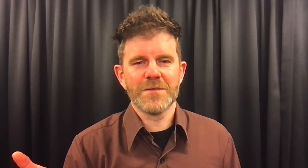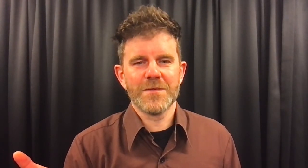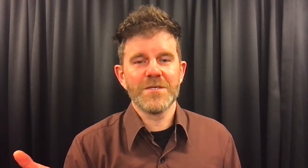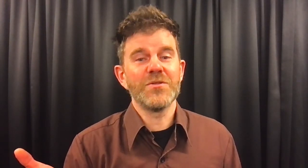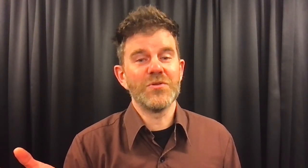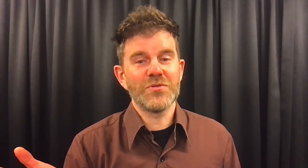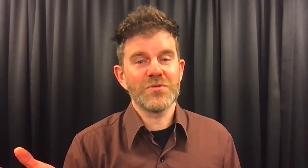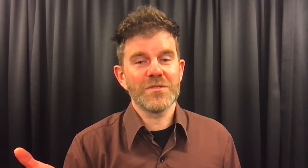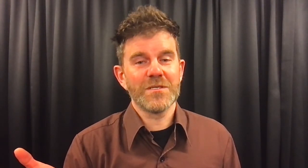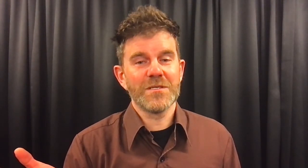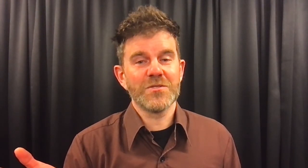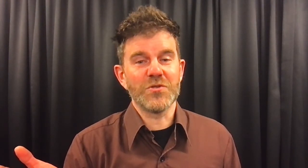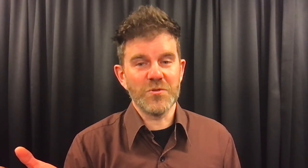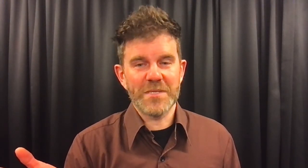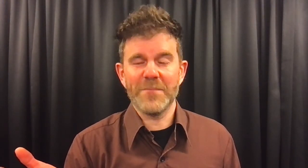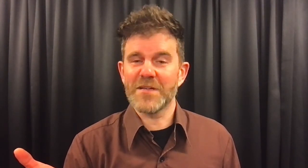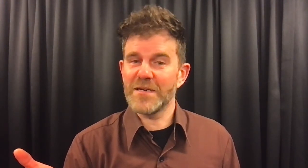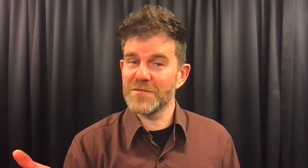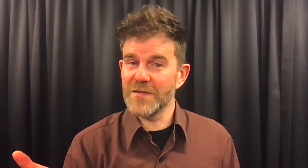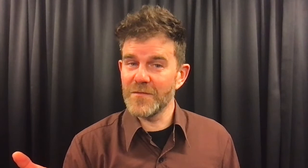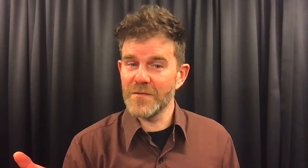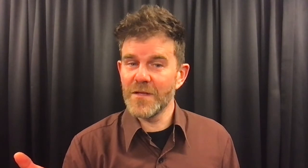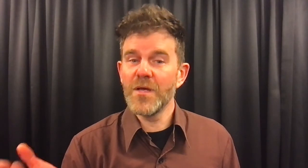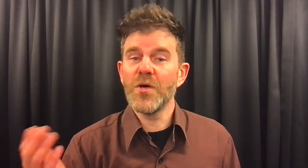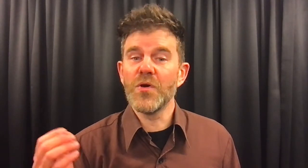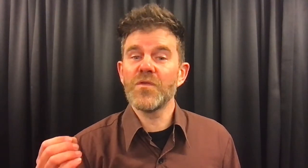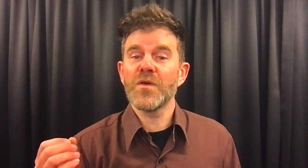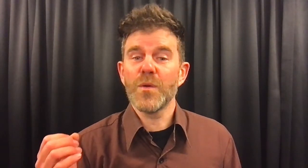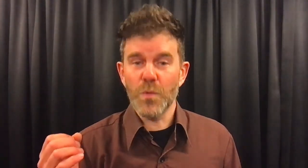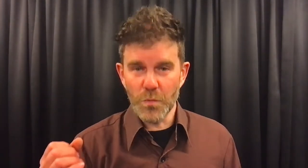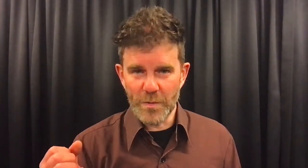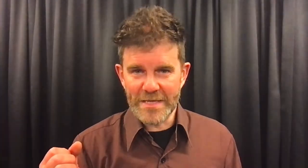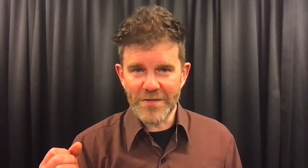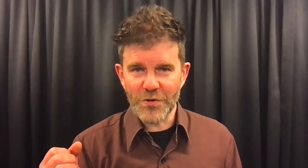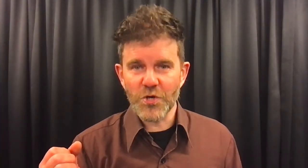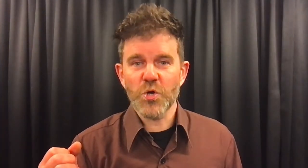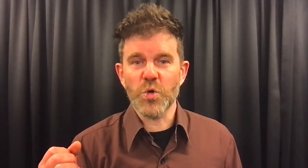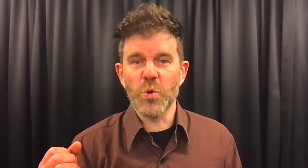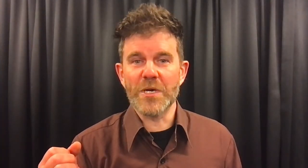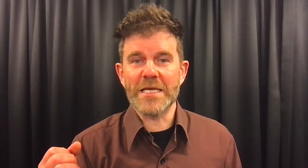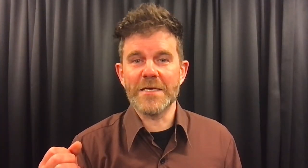Dus, ze noemden hem vanaf dan het winterkoninkje. Koningje.